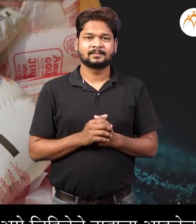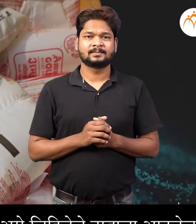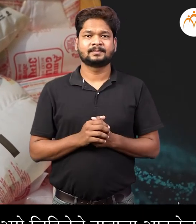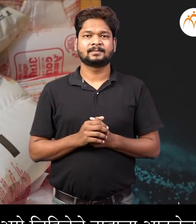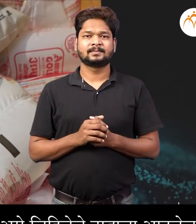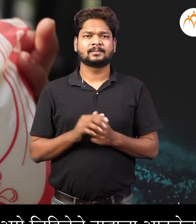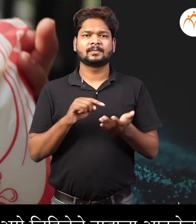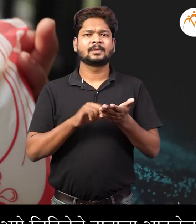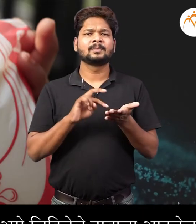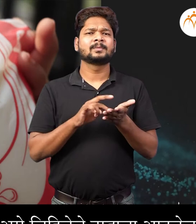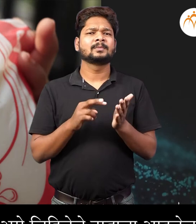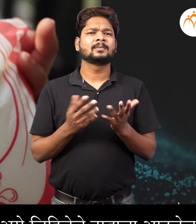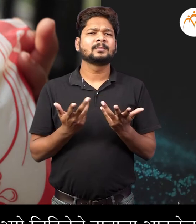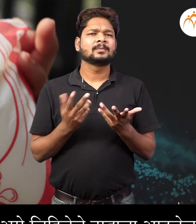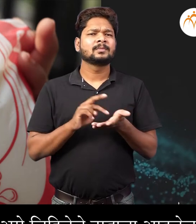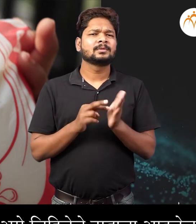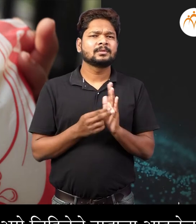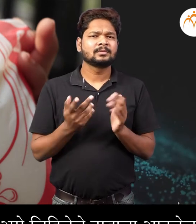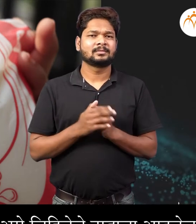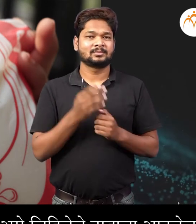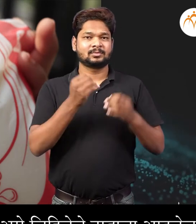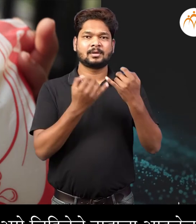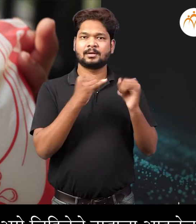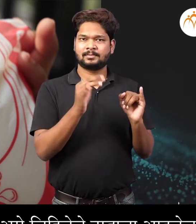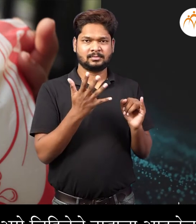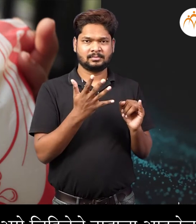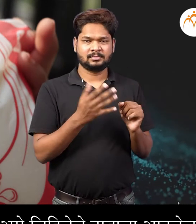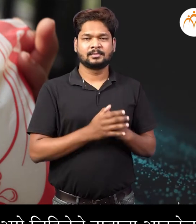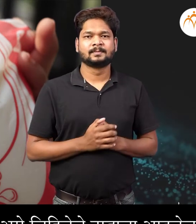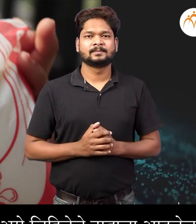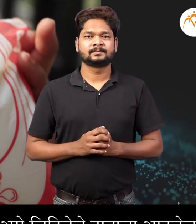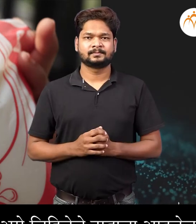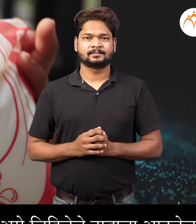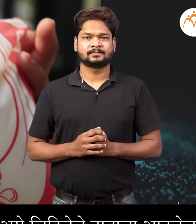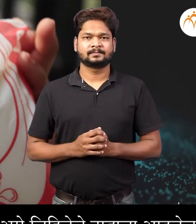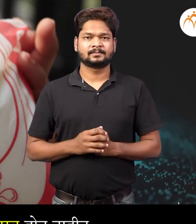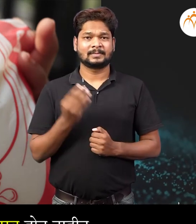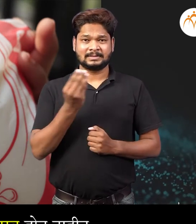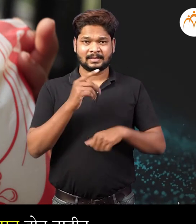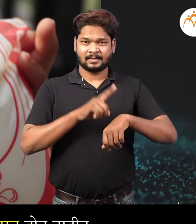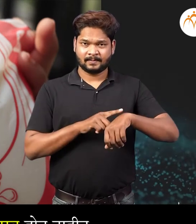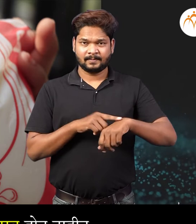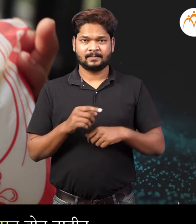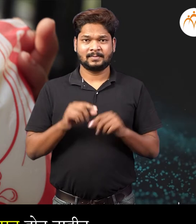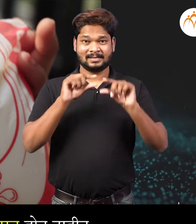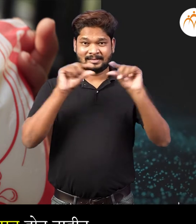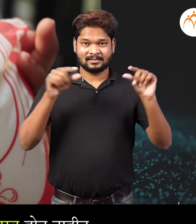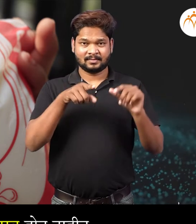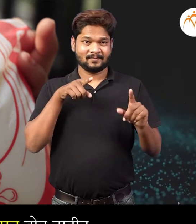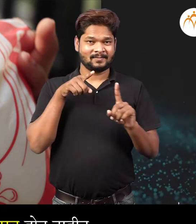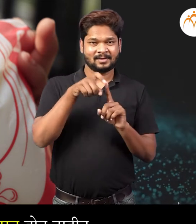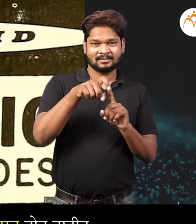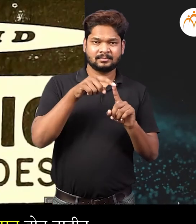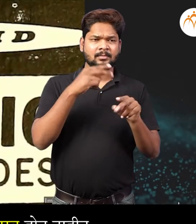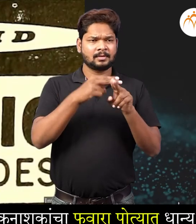दुधाचा पिश्वी वर पाश्चराइज मिल्क असे लिलेले तुमाला अढ़लेल या मुले द्रवपदार्था खराब होत